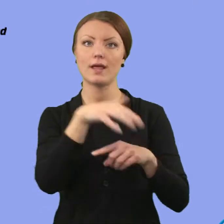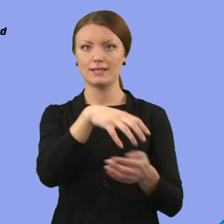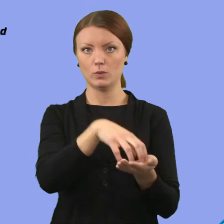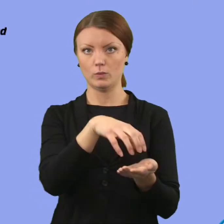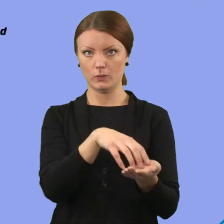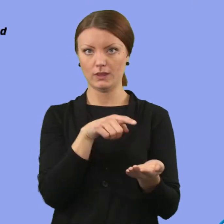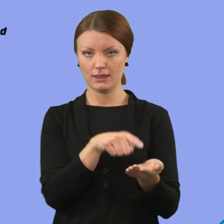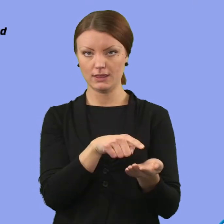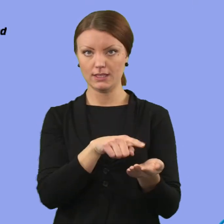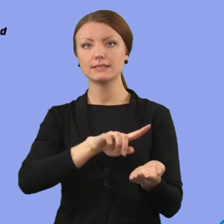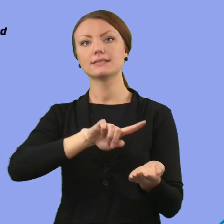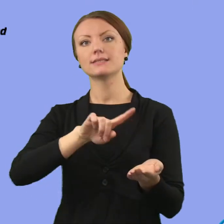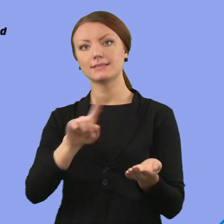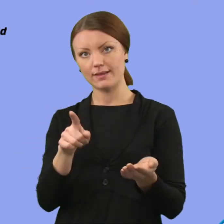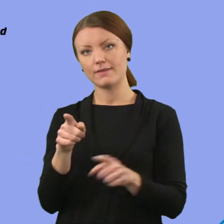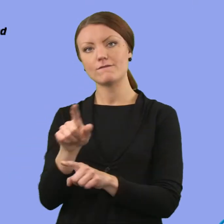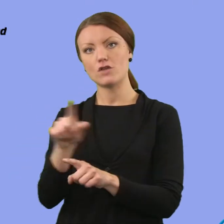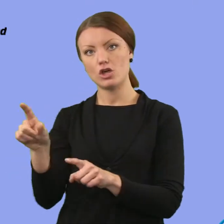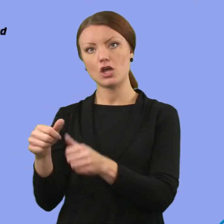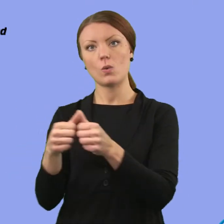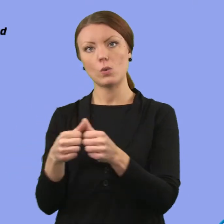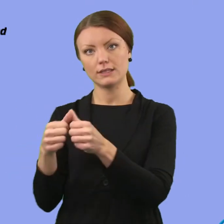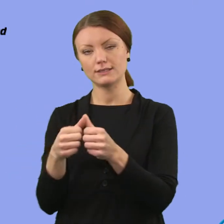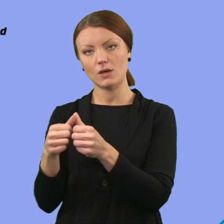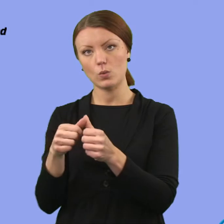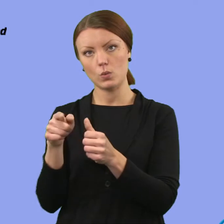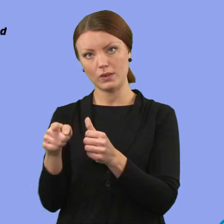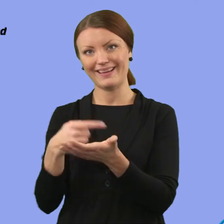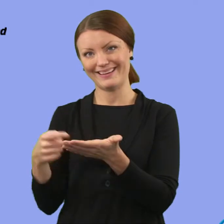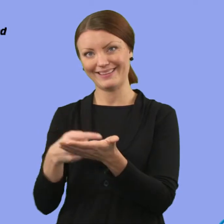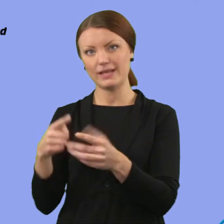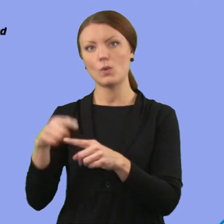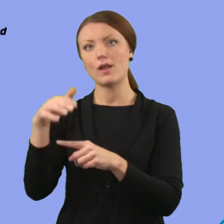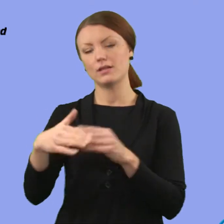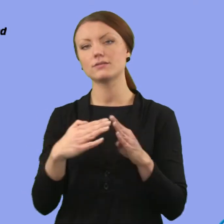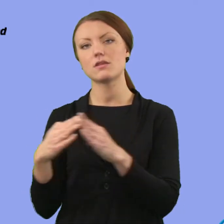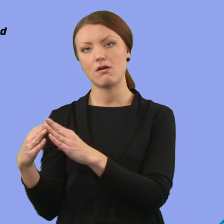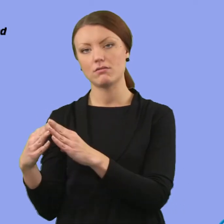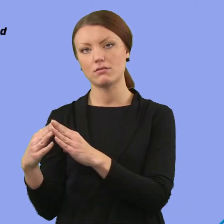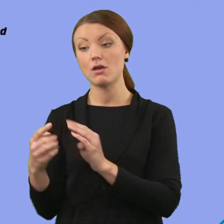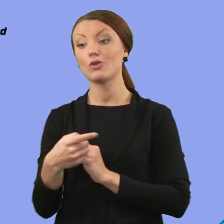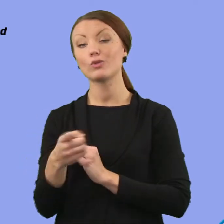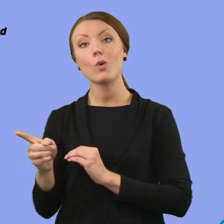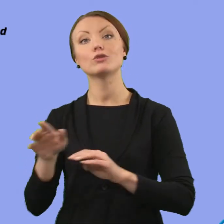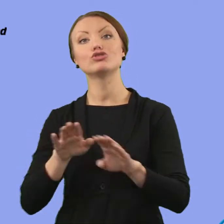geografiska delen som heter Trollhättans kommun och dels företaget Organisationen som förvaltar den